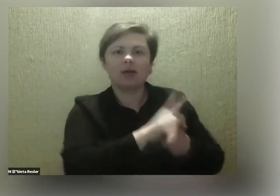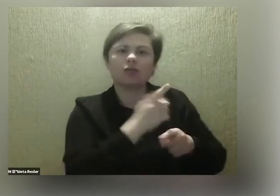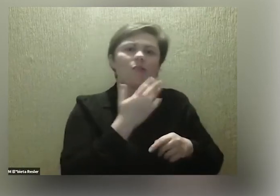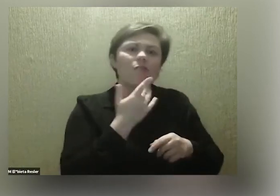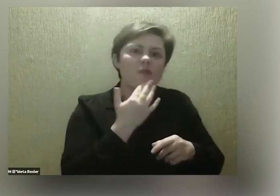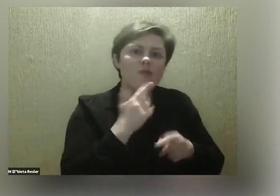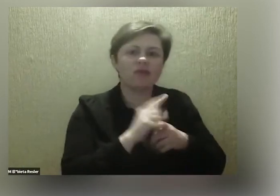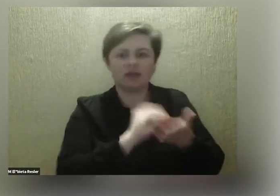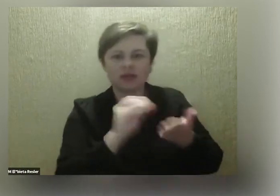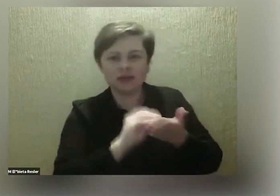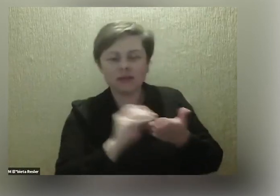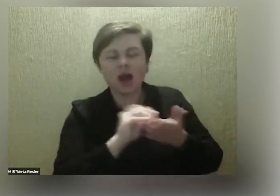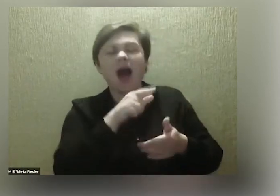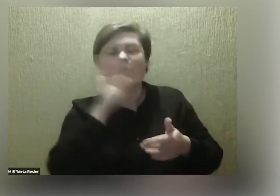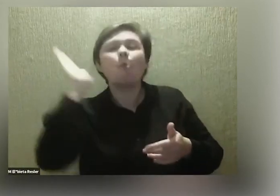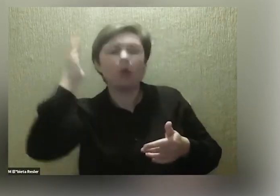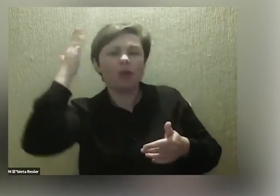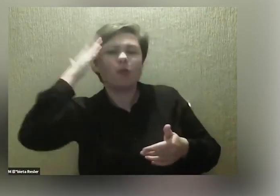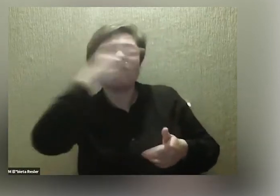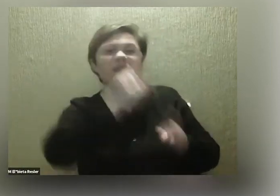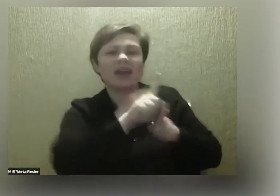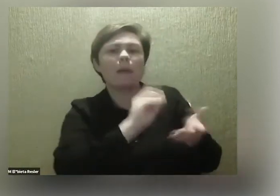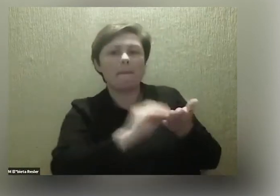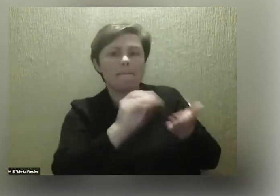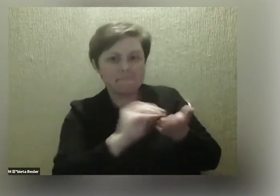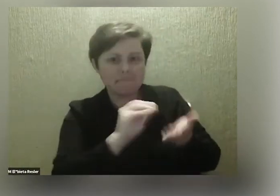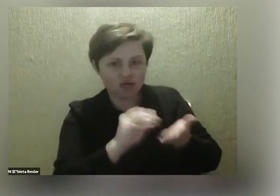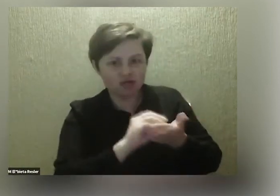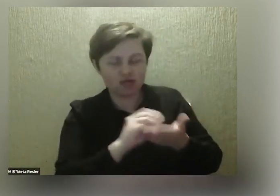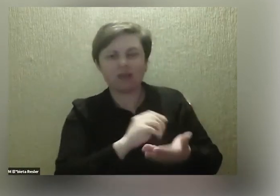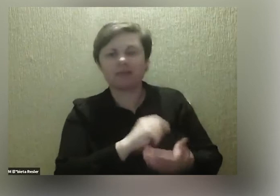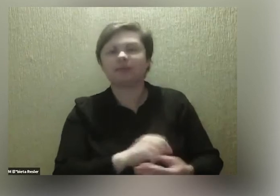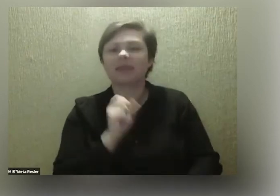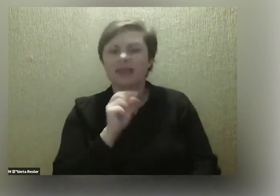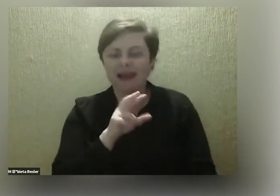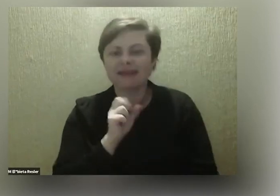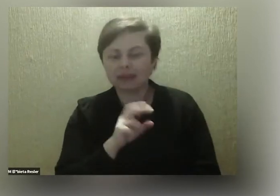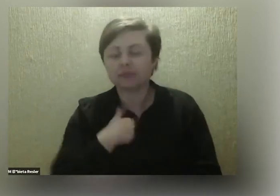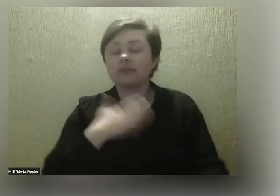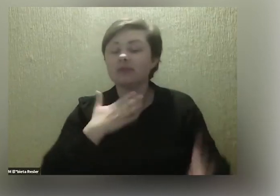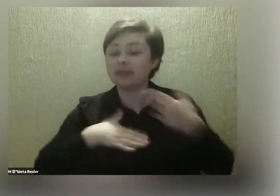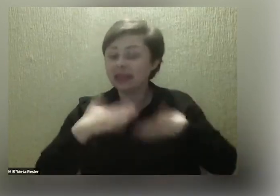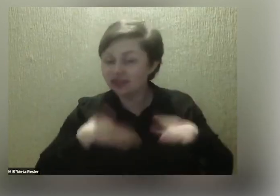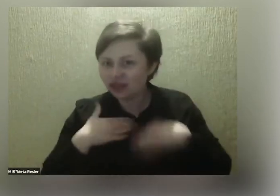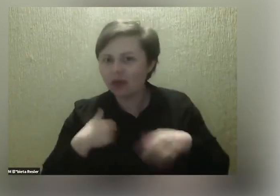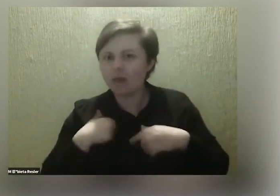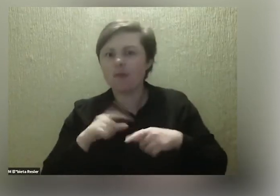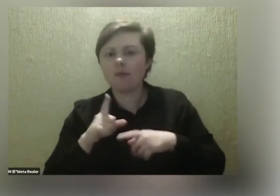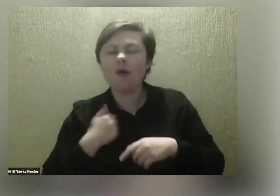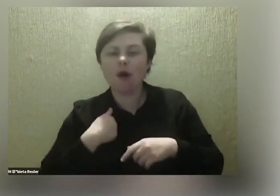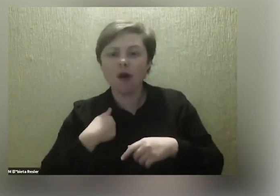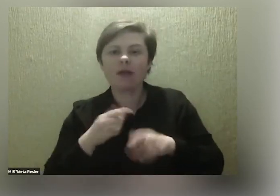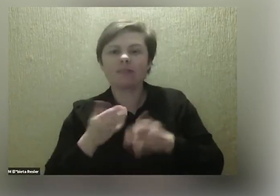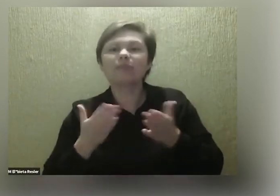Ale no tego się już dowiedziałem później, tak. Tak, tak. Cieszę się, bo ja teraz przez ostatnie